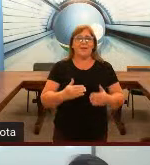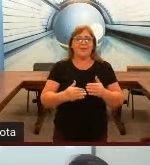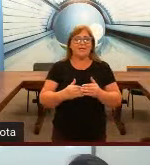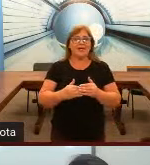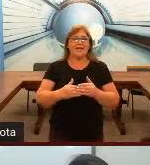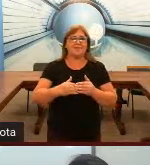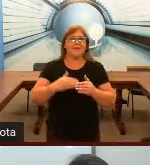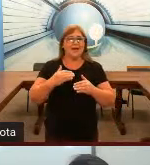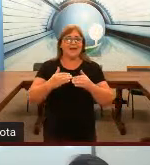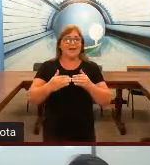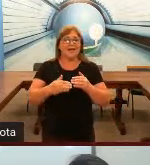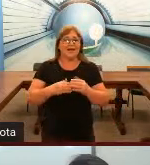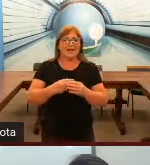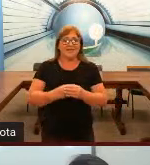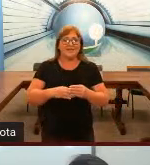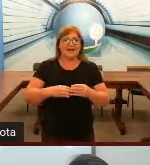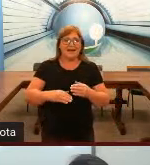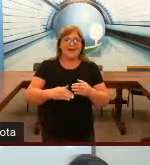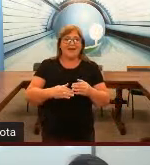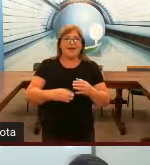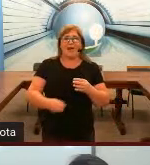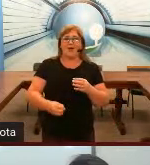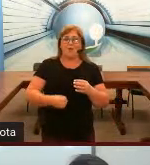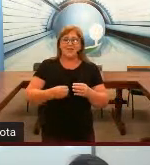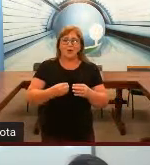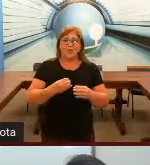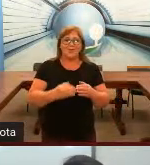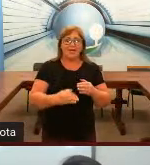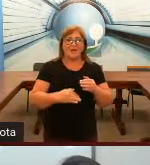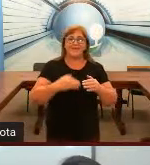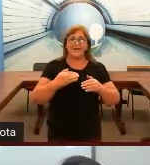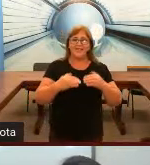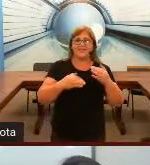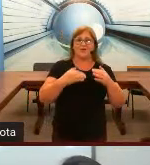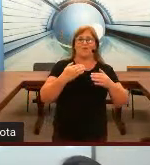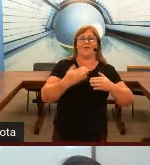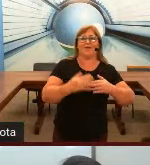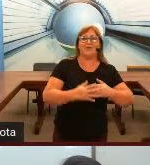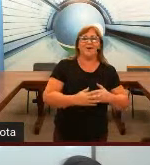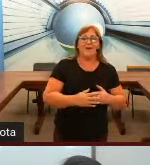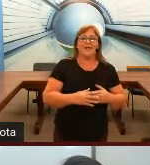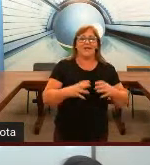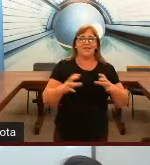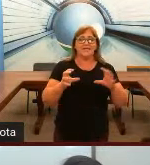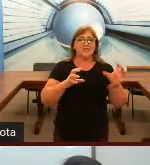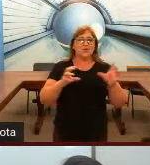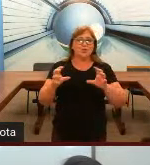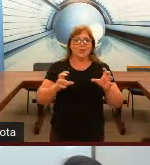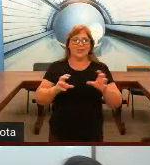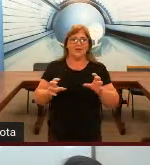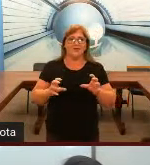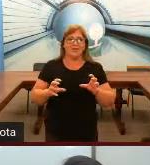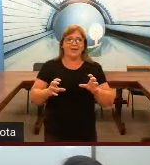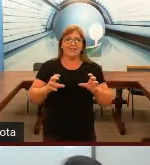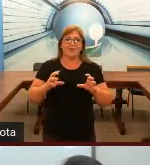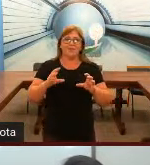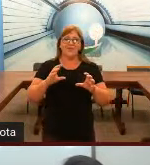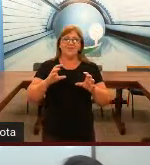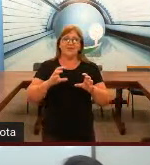uma língua que ela ainda está... Ela começou há pouco tempo. Ela está desenvolvendo e está se estruturando. Então, muitas vezes,